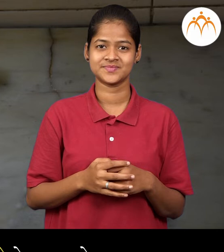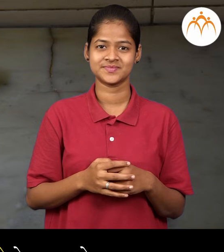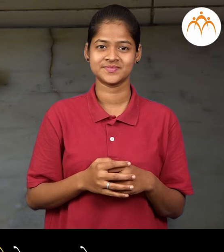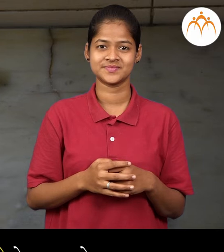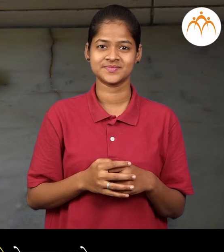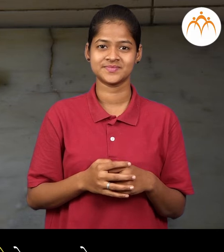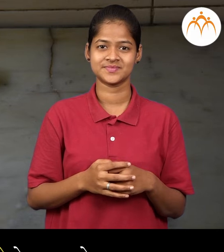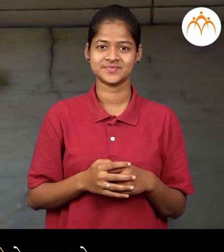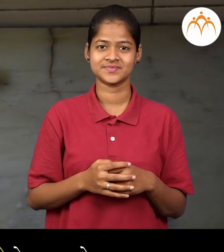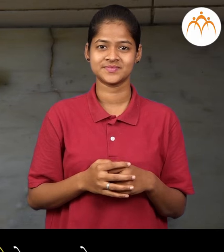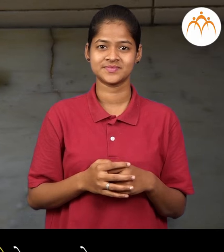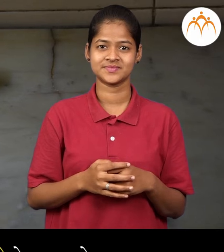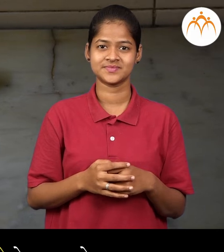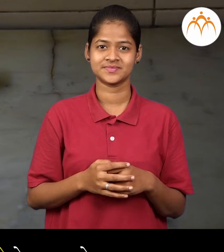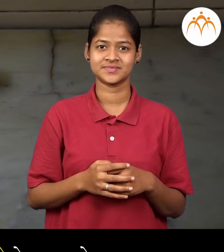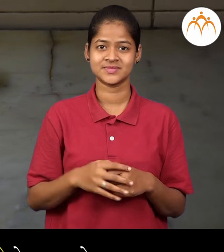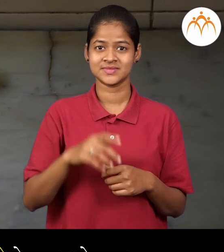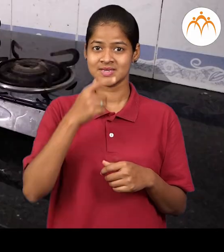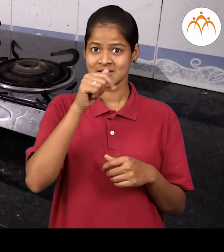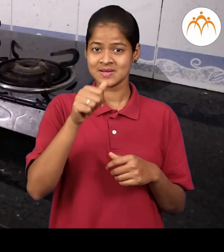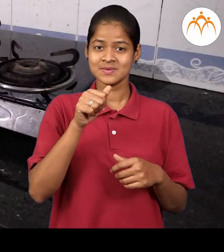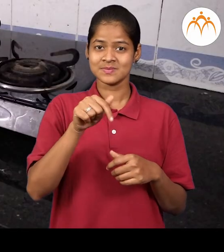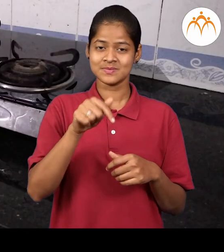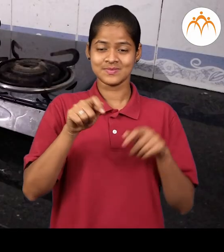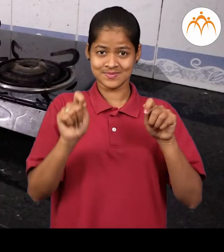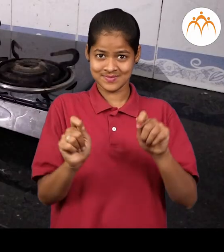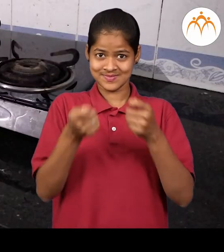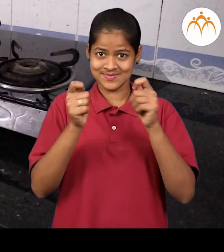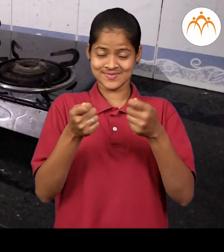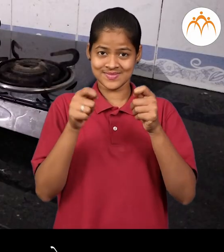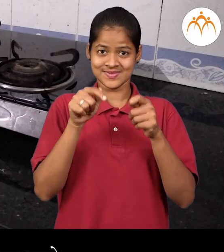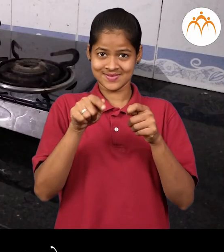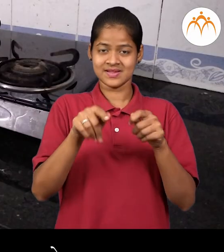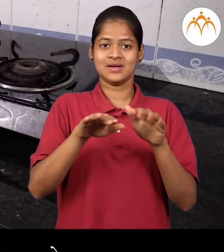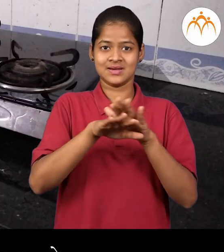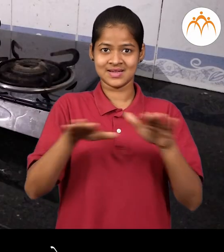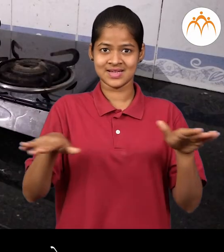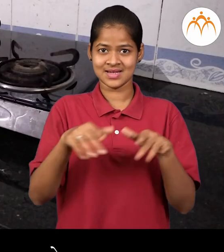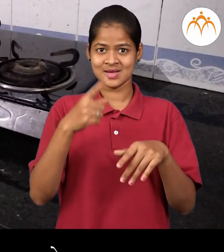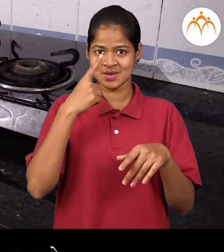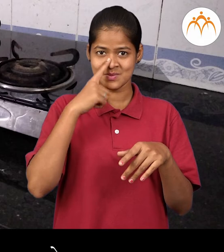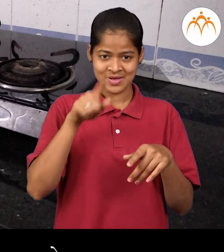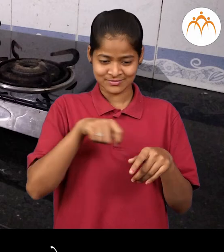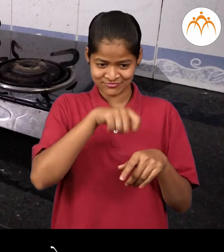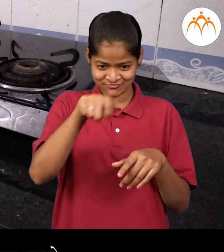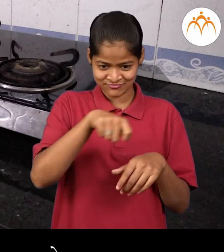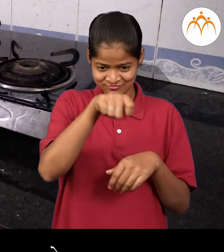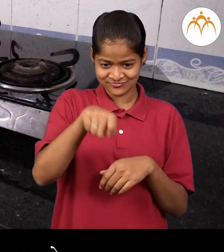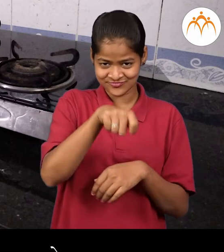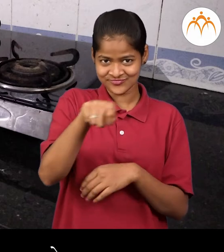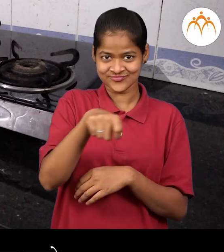ओततात ओटा आई ओट्यावर काम करते